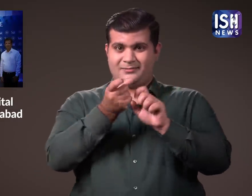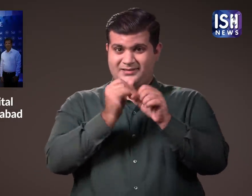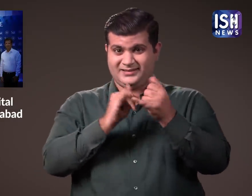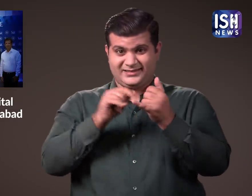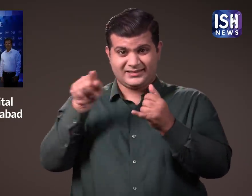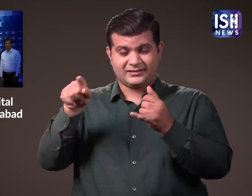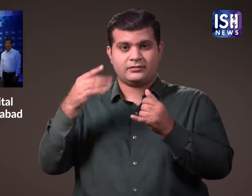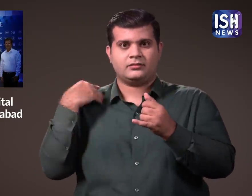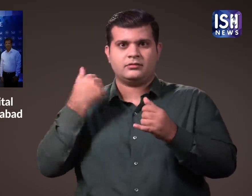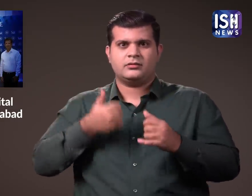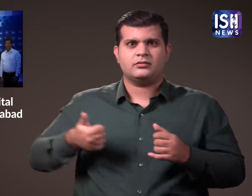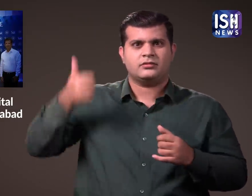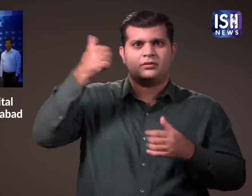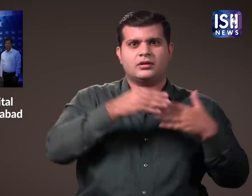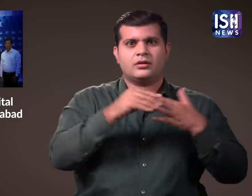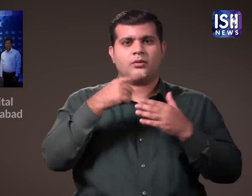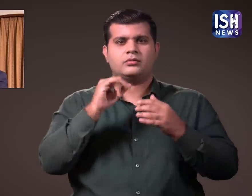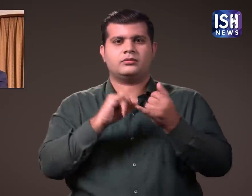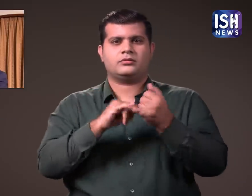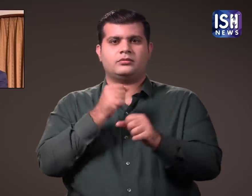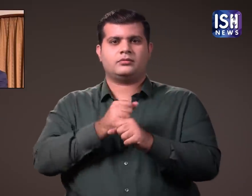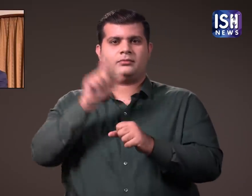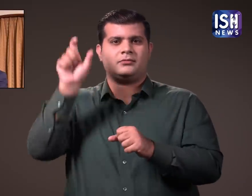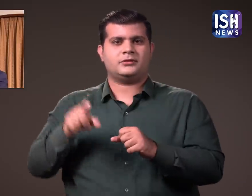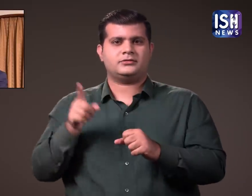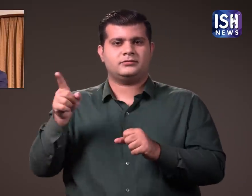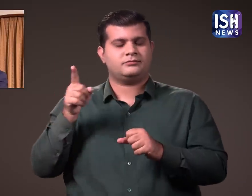संजीव गोईंग का RPSG समूँओ का नेतरत्व कर रहे है.